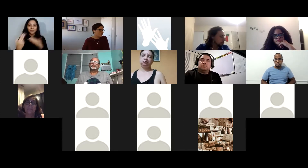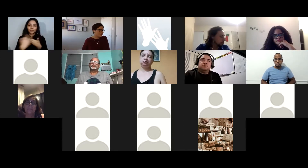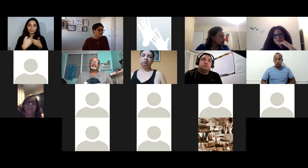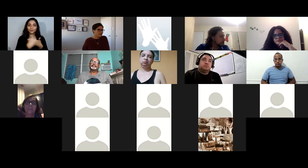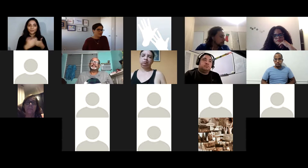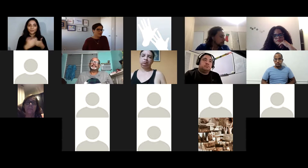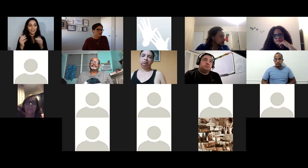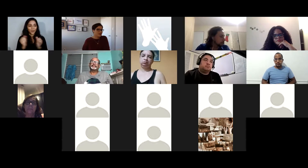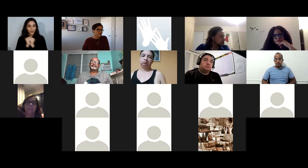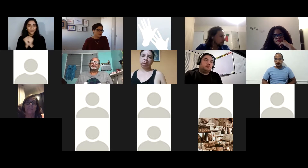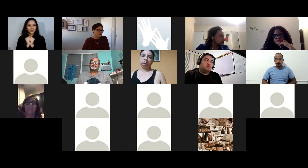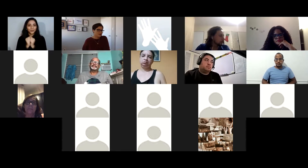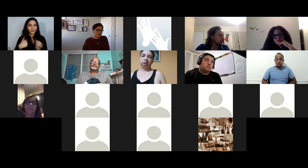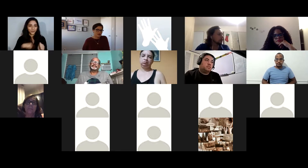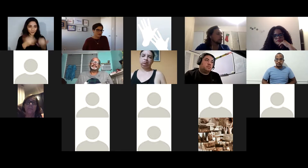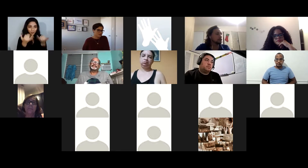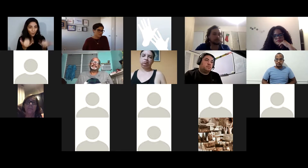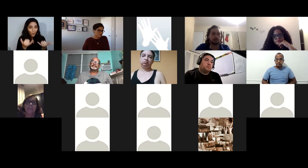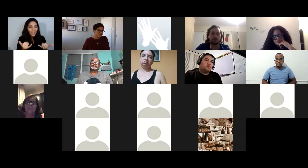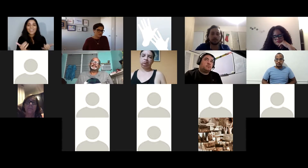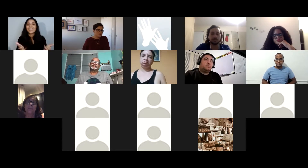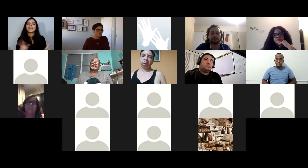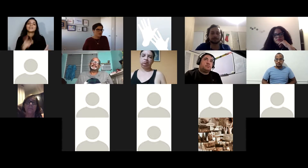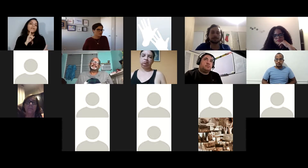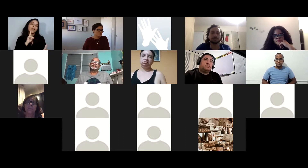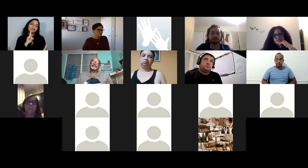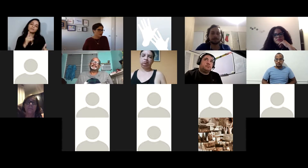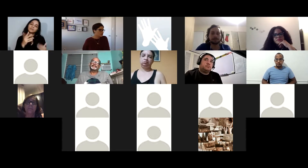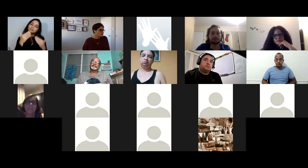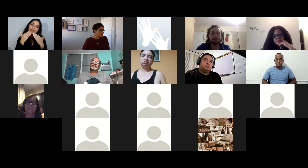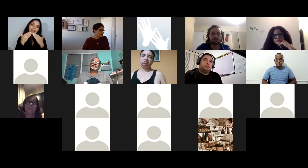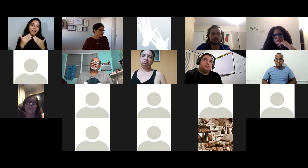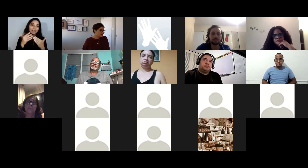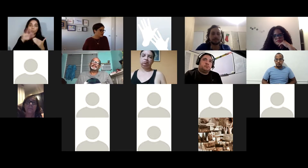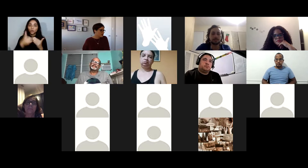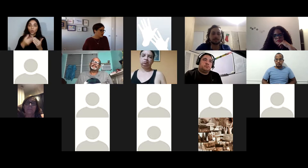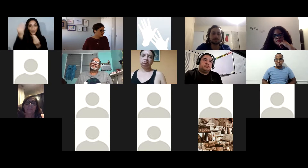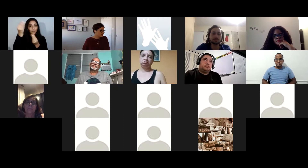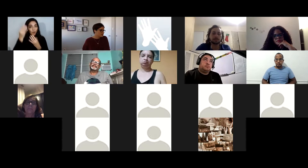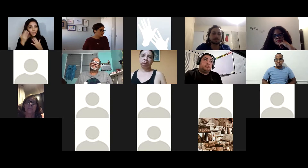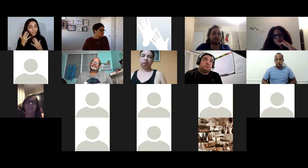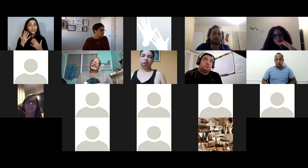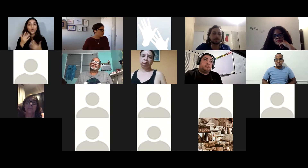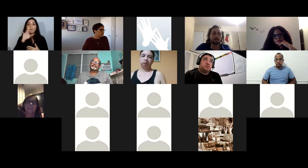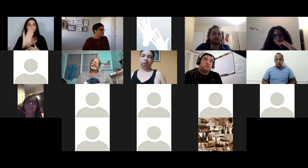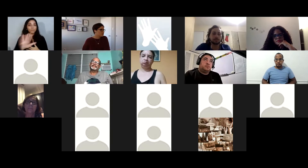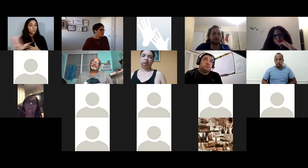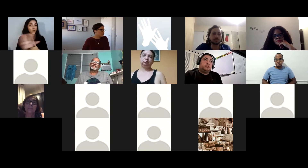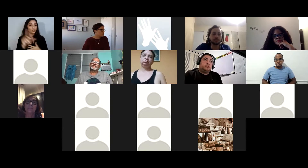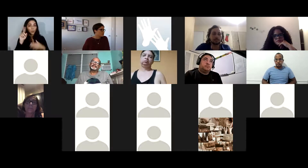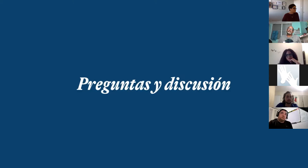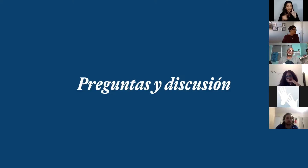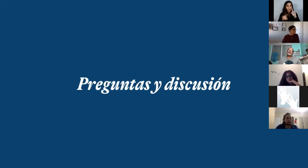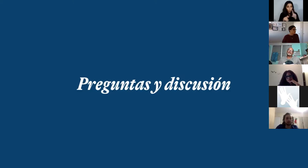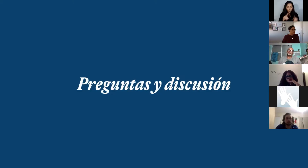día de hoy les agradecemos su insumo sus preguntas antes de que nos